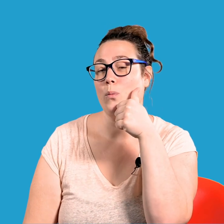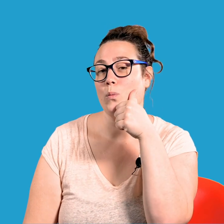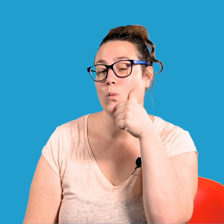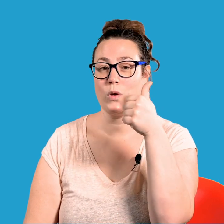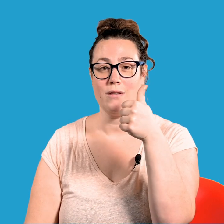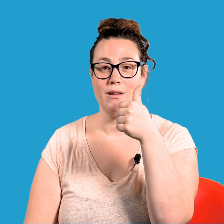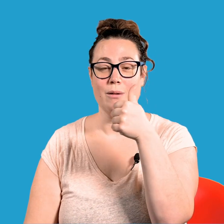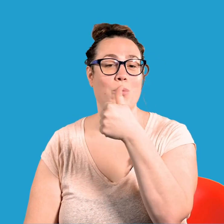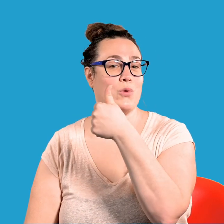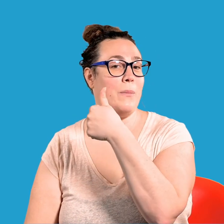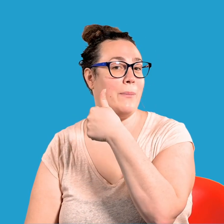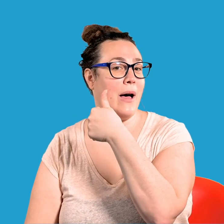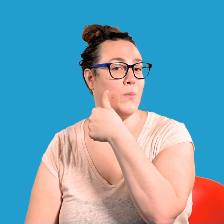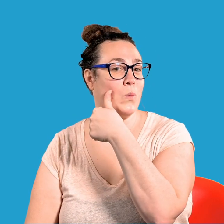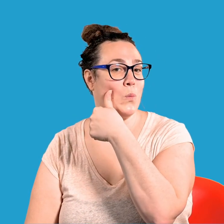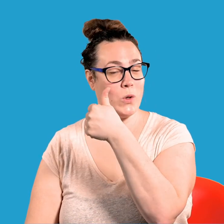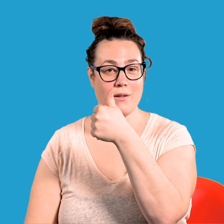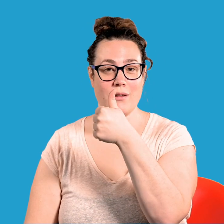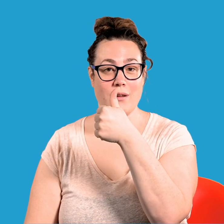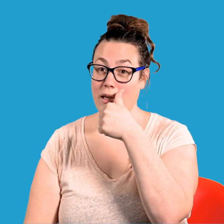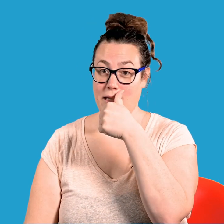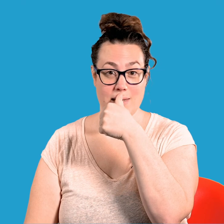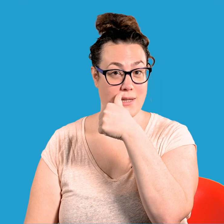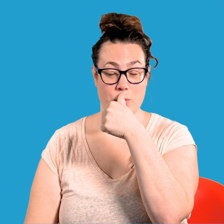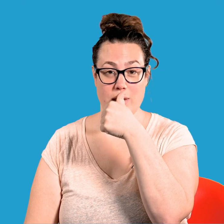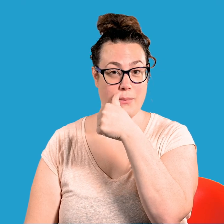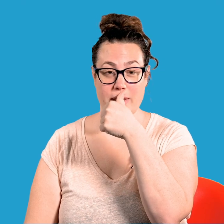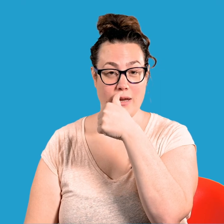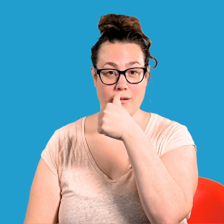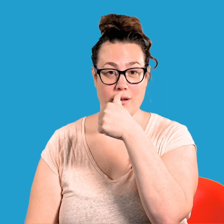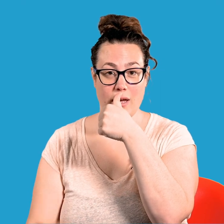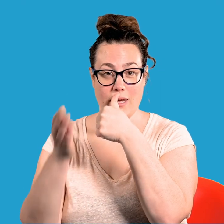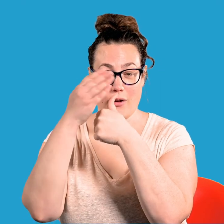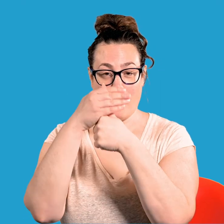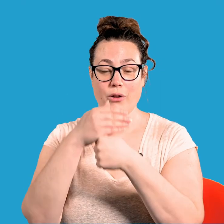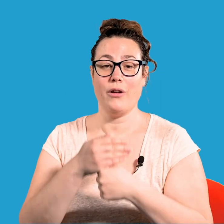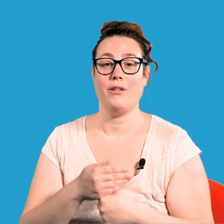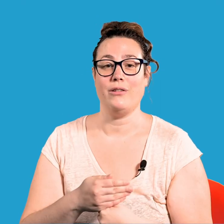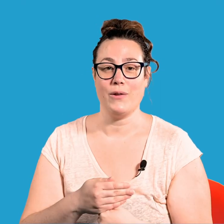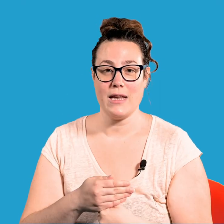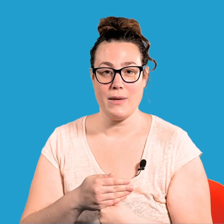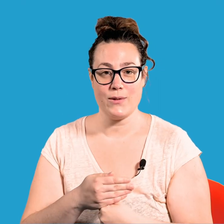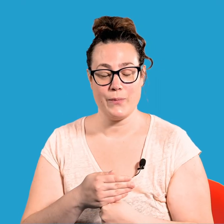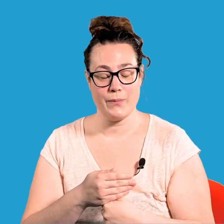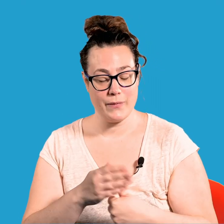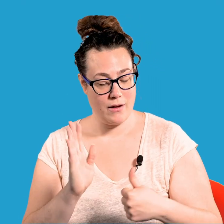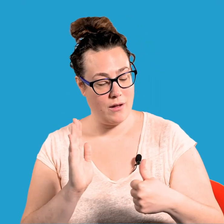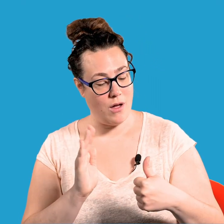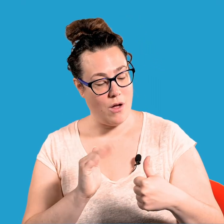! Bonjour papa ! Il s'essuie les pieds et il rentre dans sa maison. Au